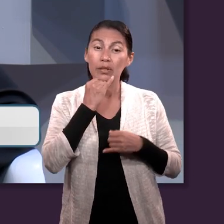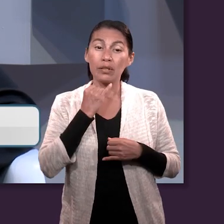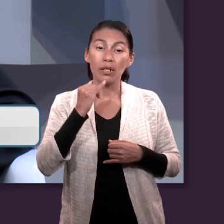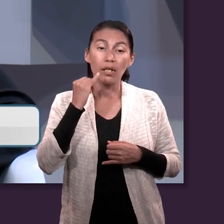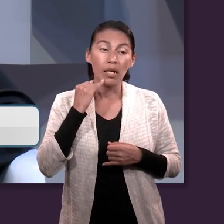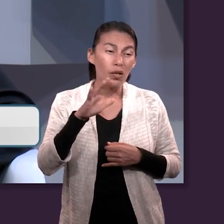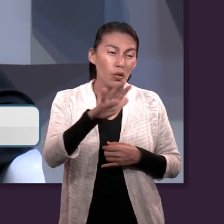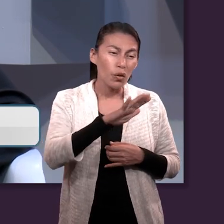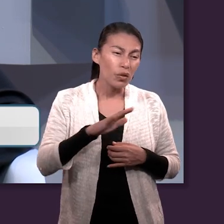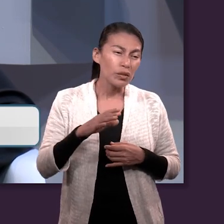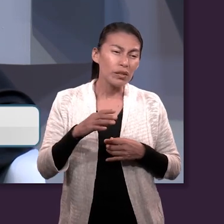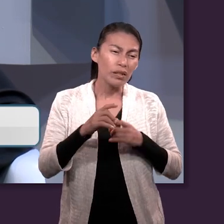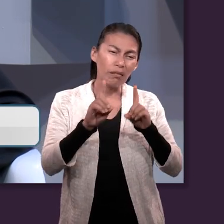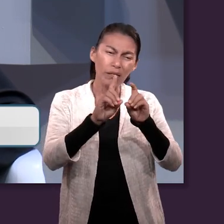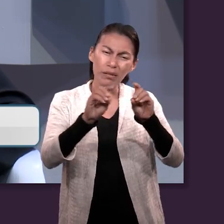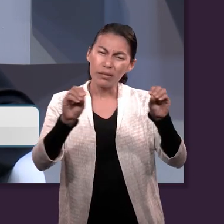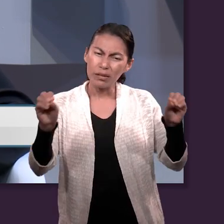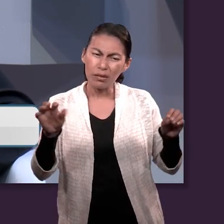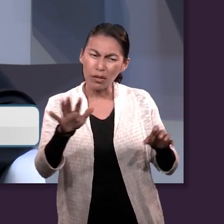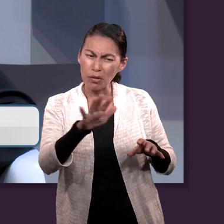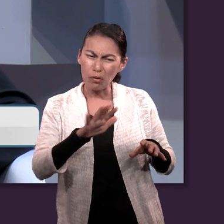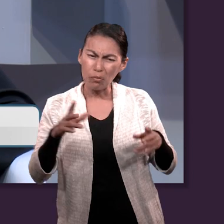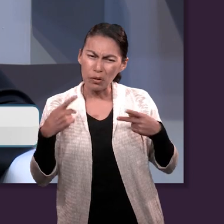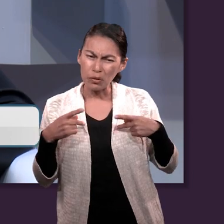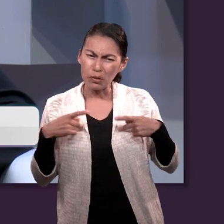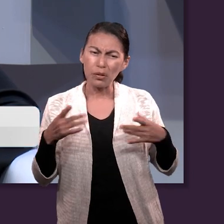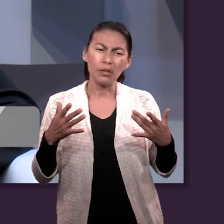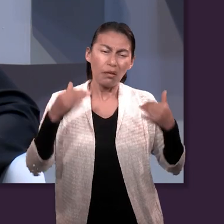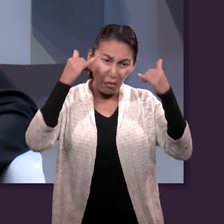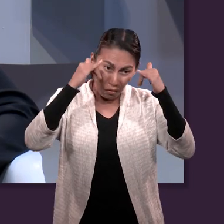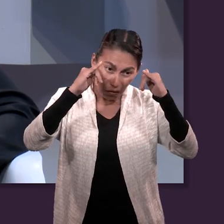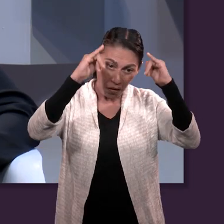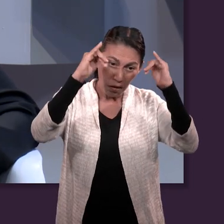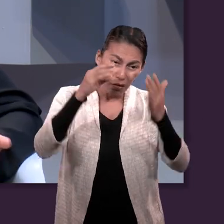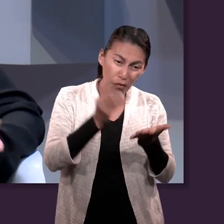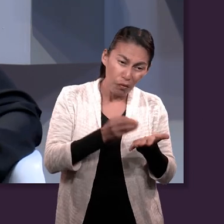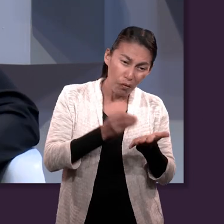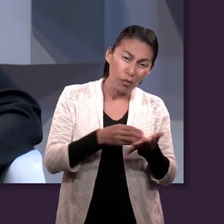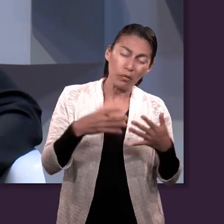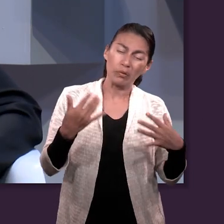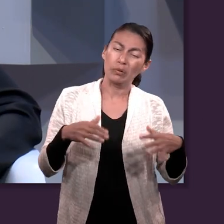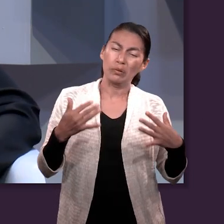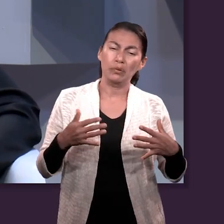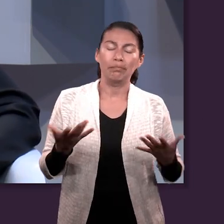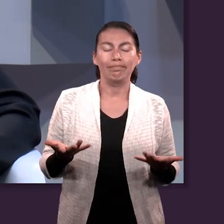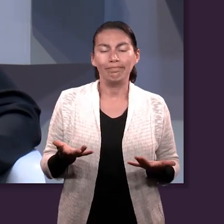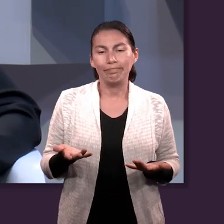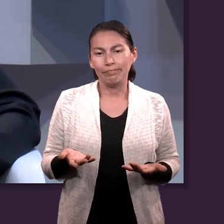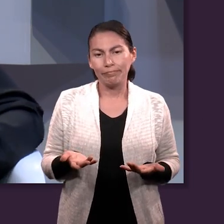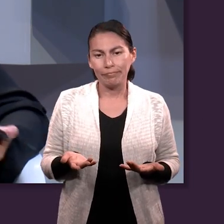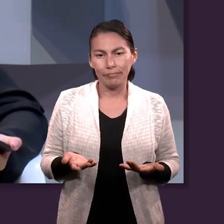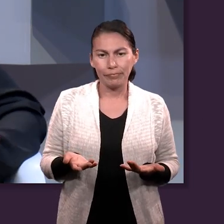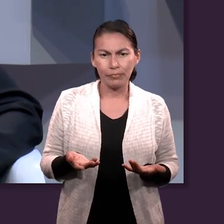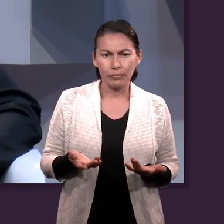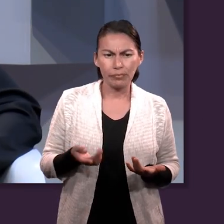desierto y el pueblo se puso rebelde, hizo un becerro de oro. Perdón, un becerro de oro. Y bueno, en este contexto,